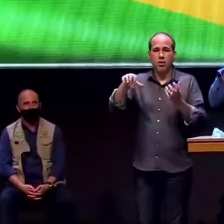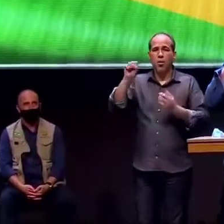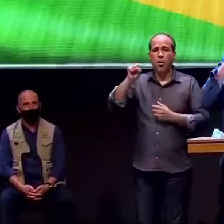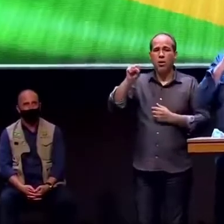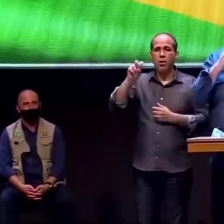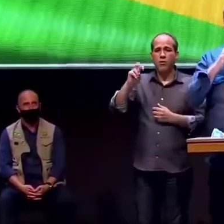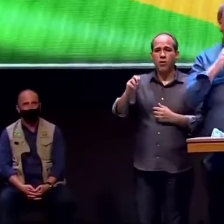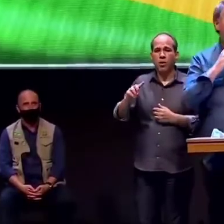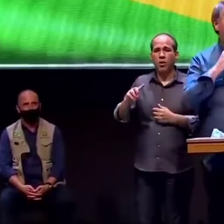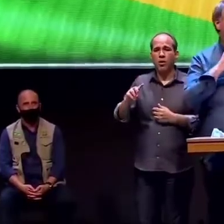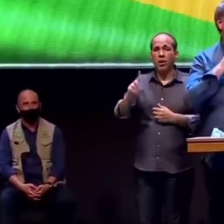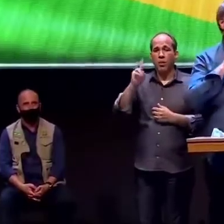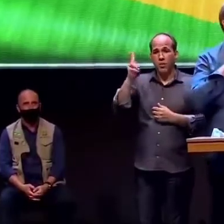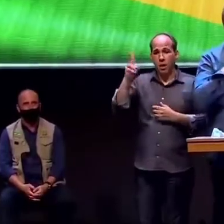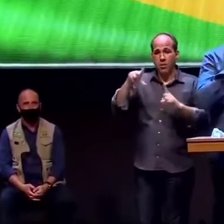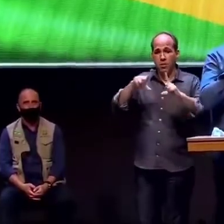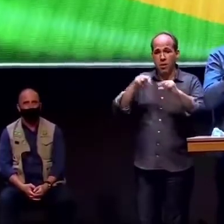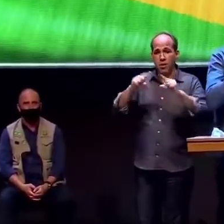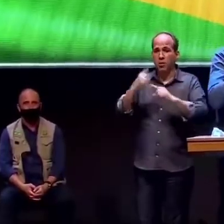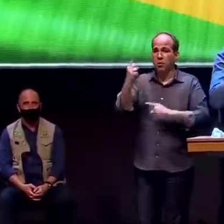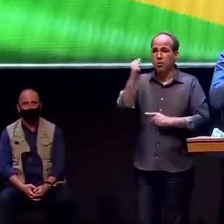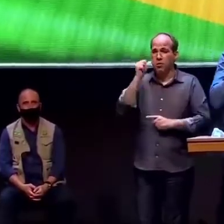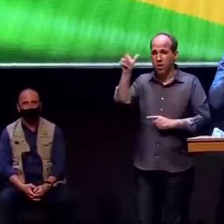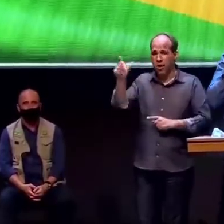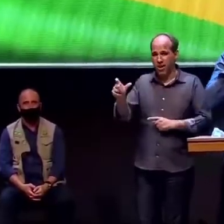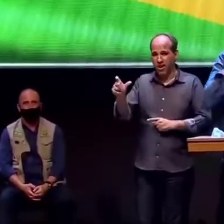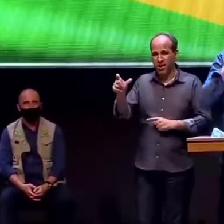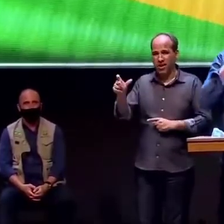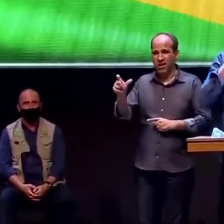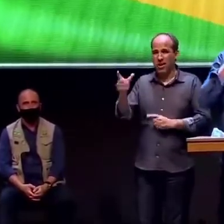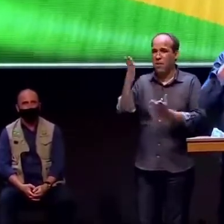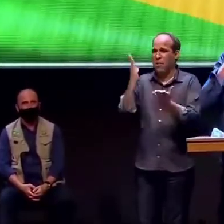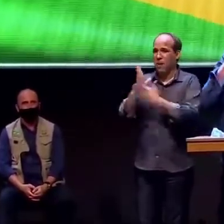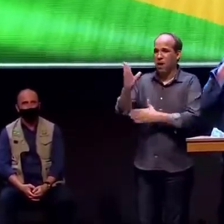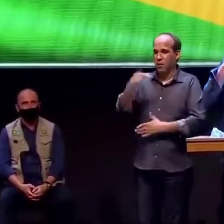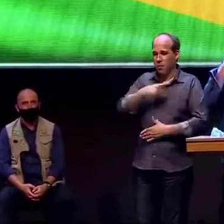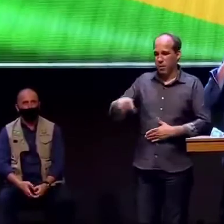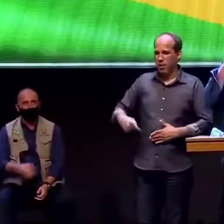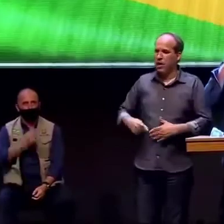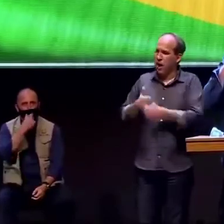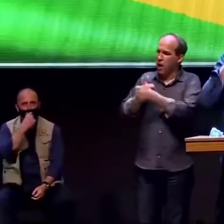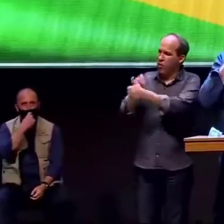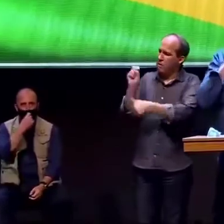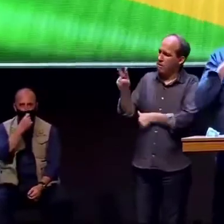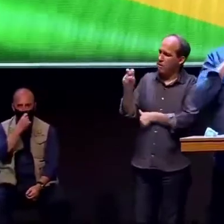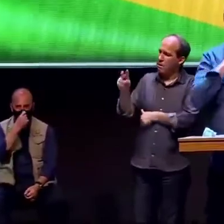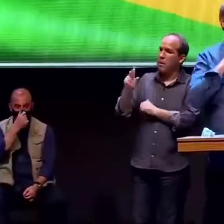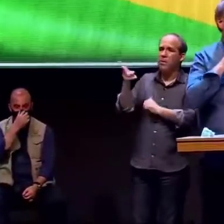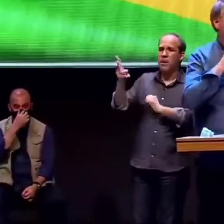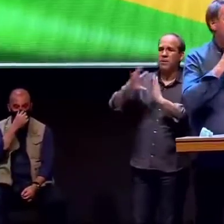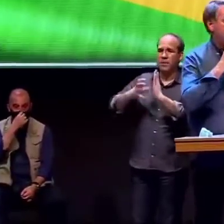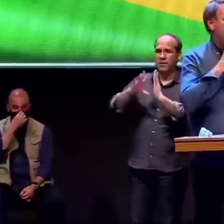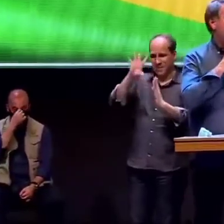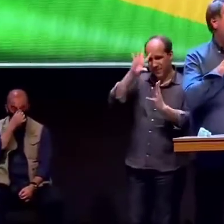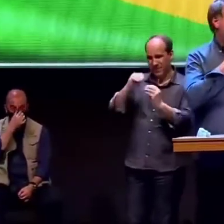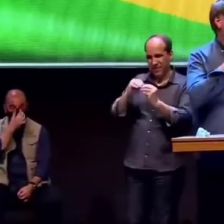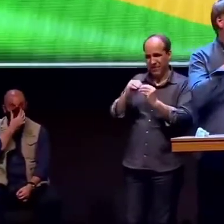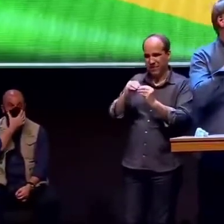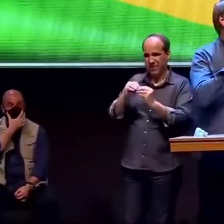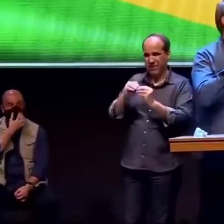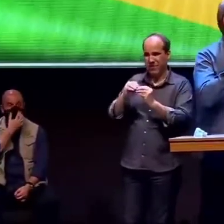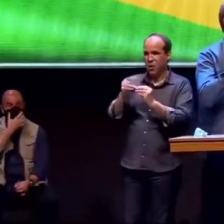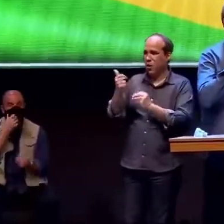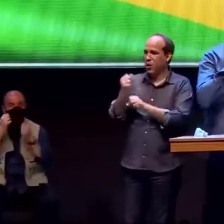e nós estamos acompanhando 12 anos daquele partido com pessoas que pensam de